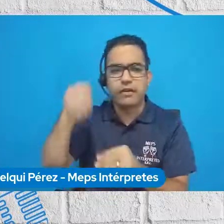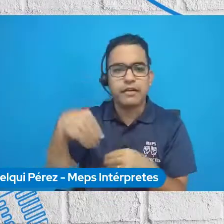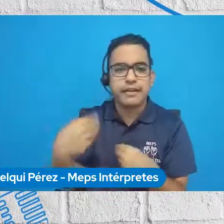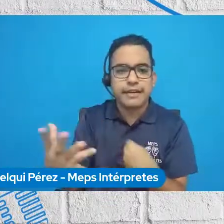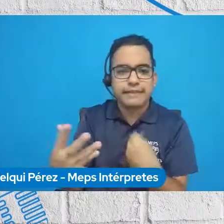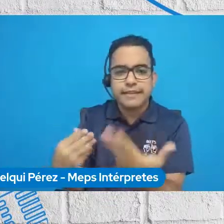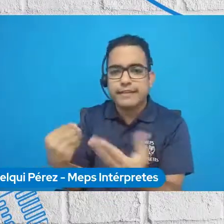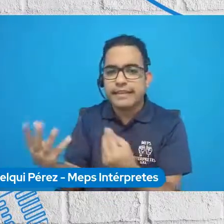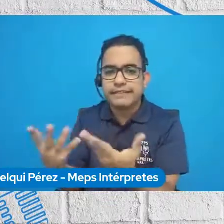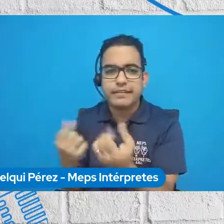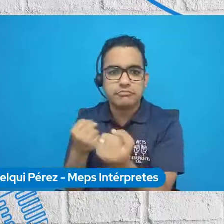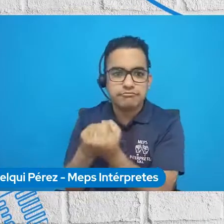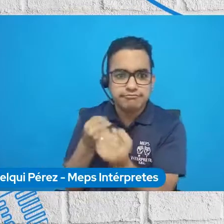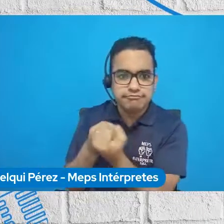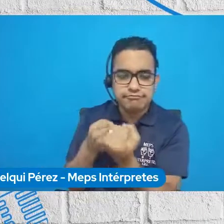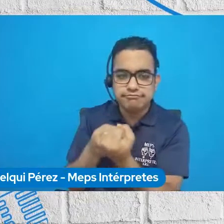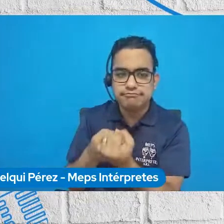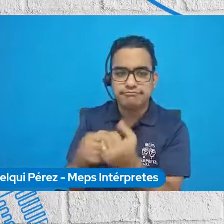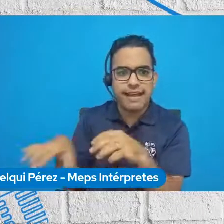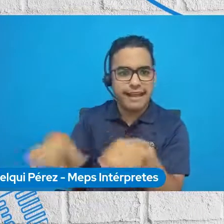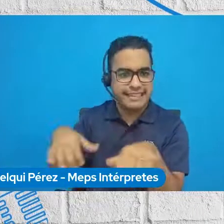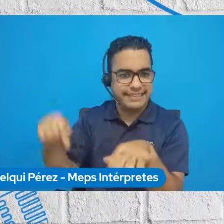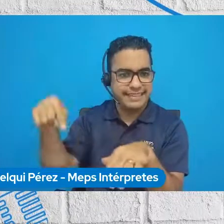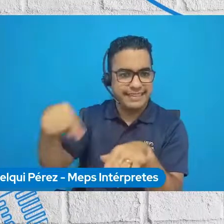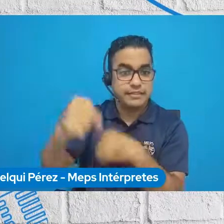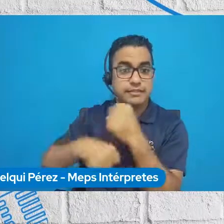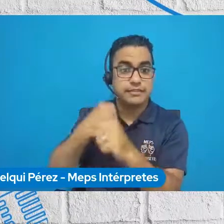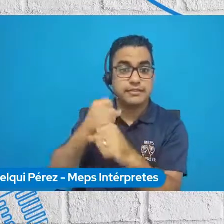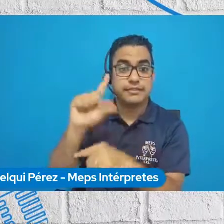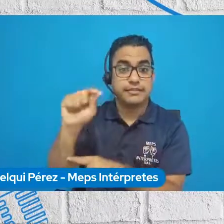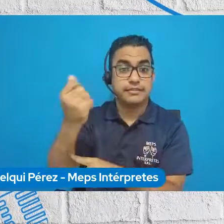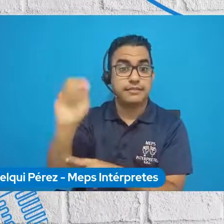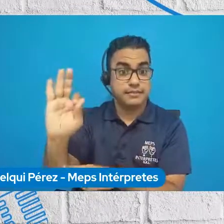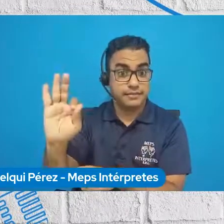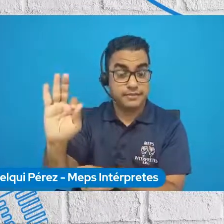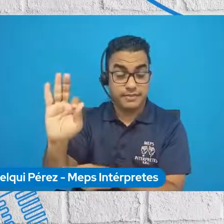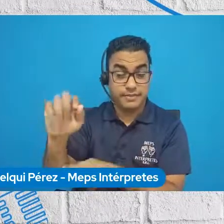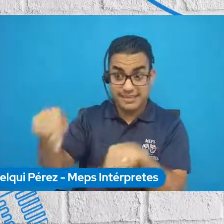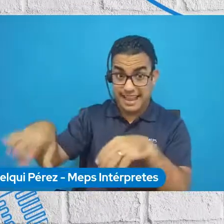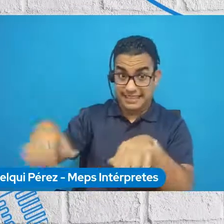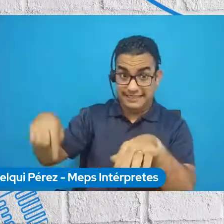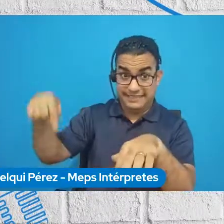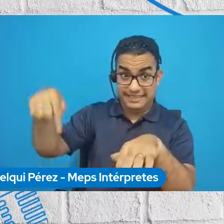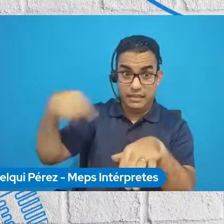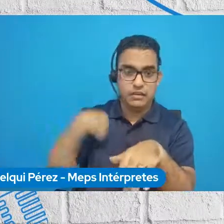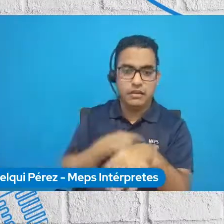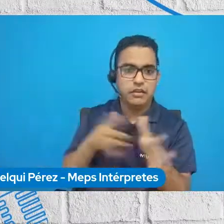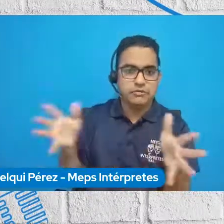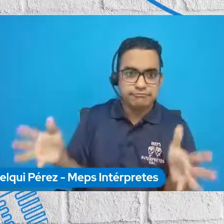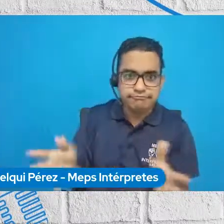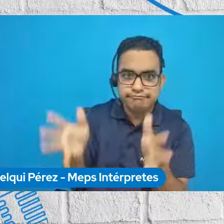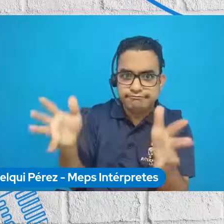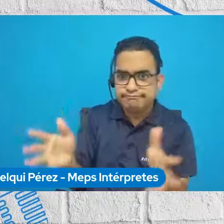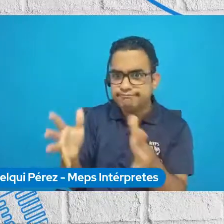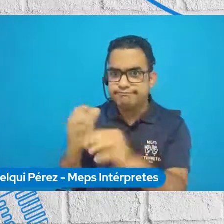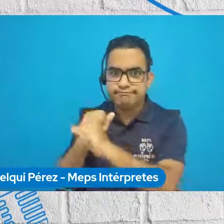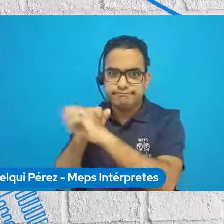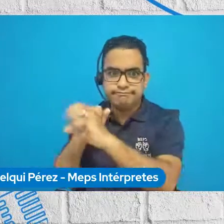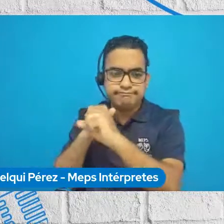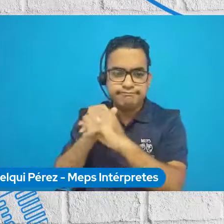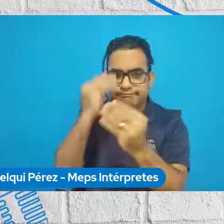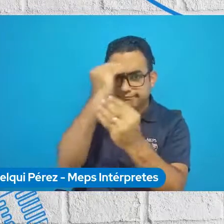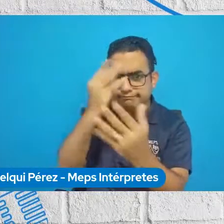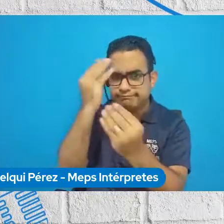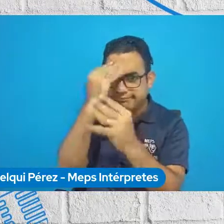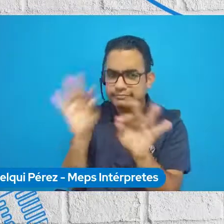al evento que se realizó en el 2019. Y no solamente sobre eso, sino para amplificar el comunicado o el mensaje del tema